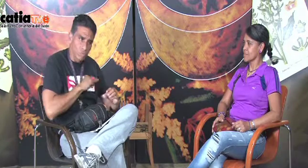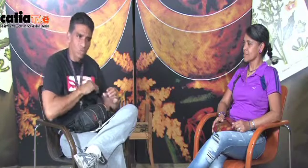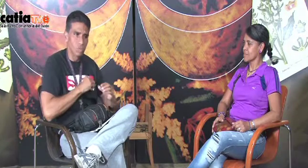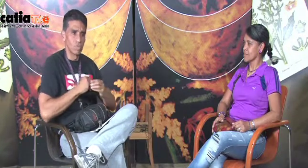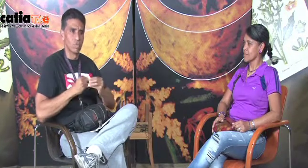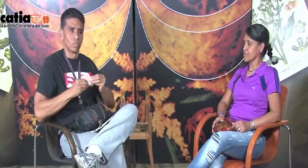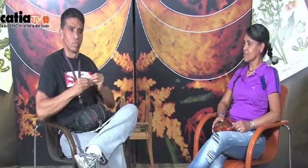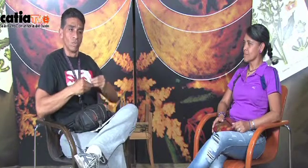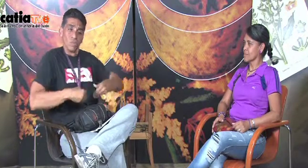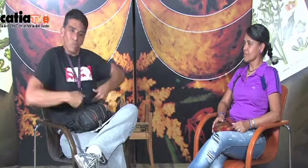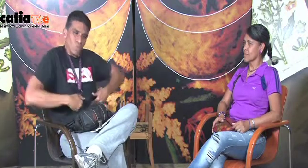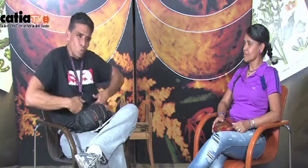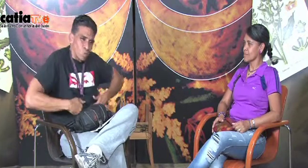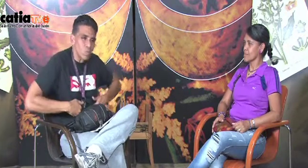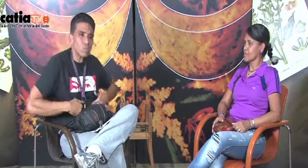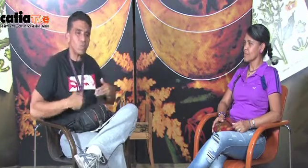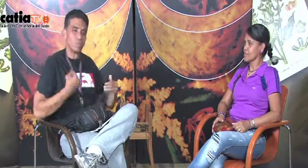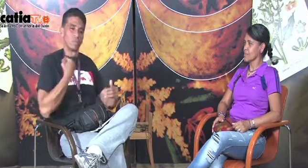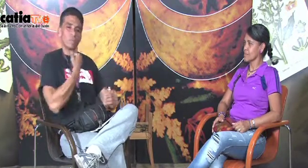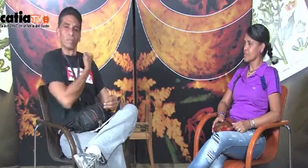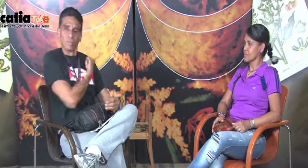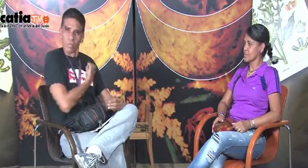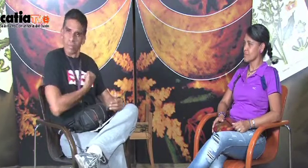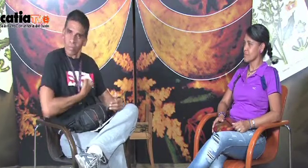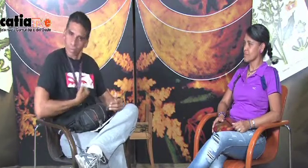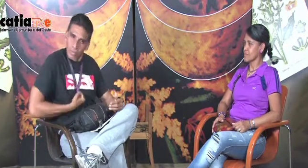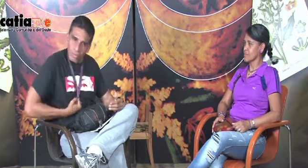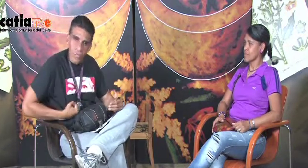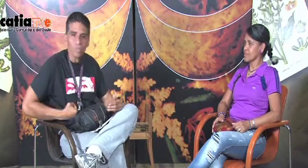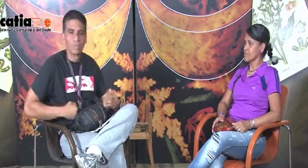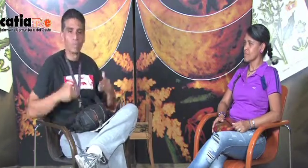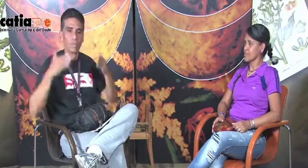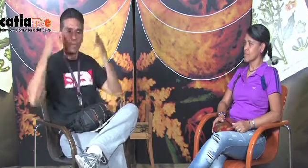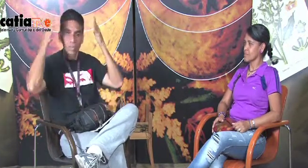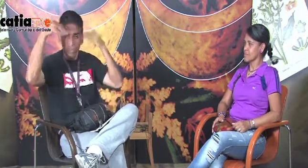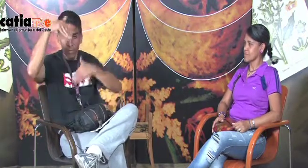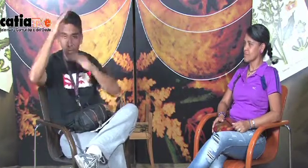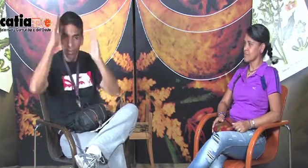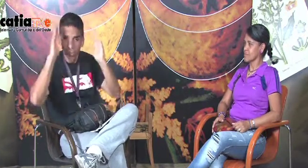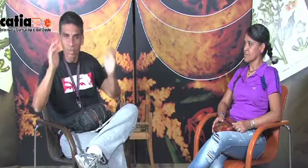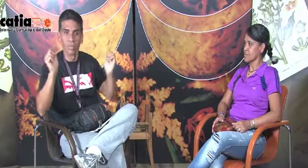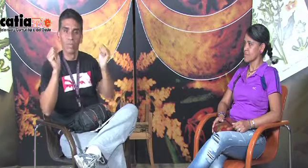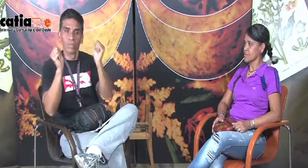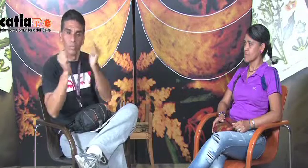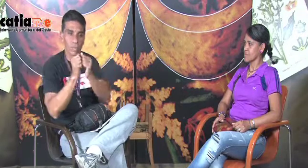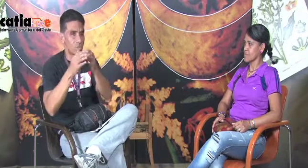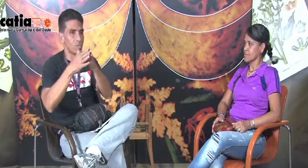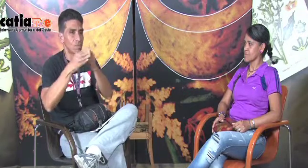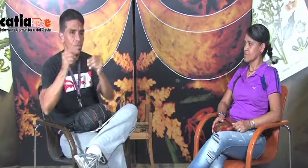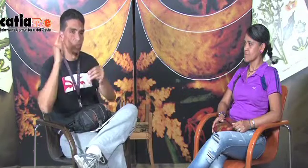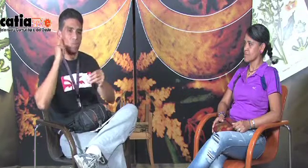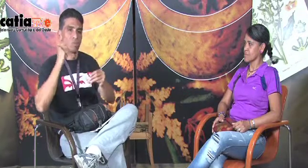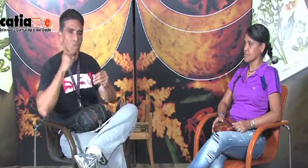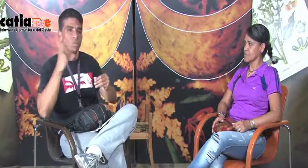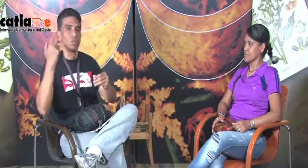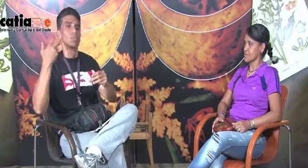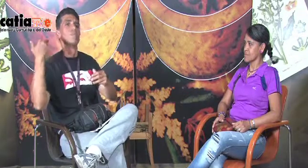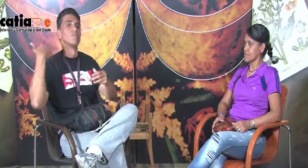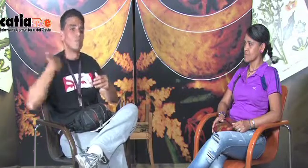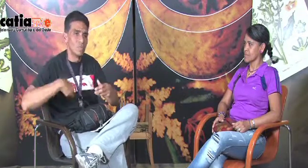experiencias, trabajo social, hacen ese esfuerzo y ese sacrificio para poder atender a toda la comunidad